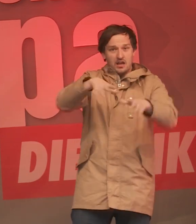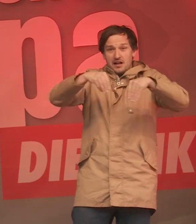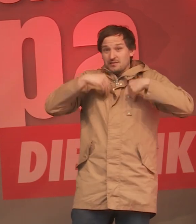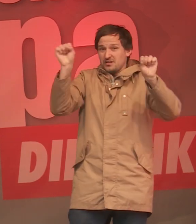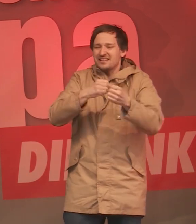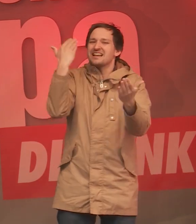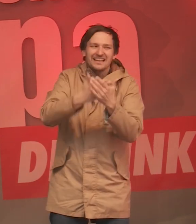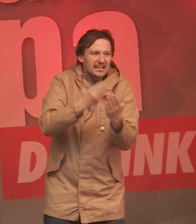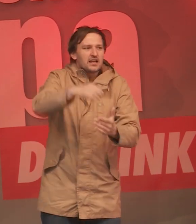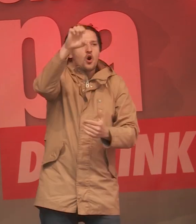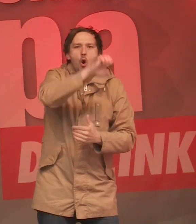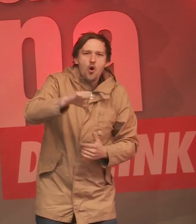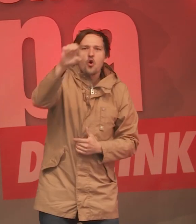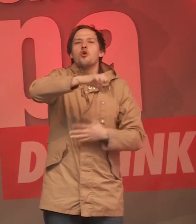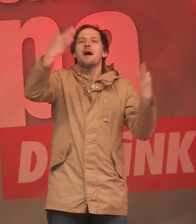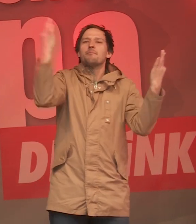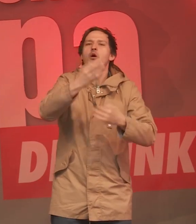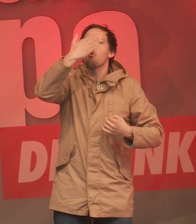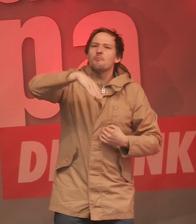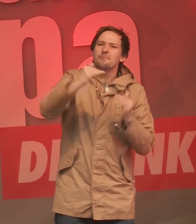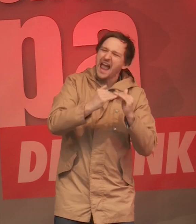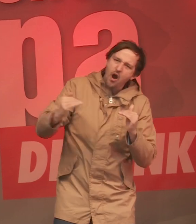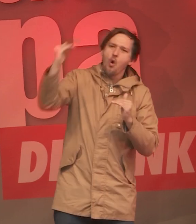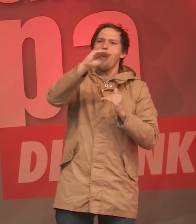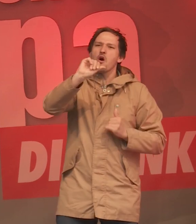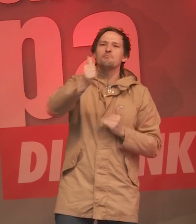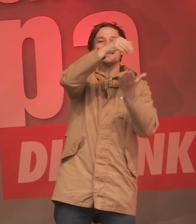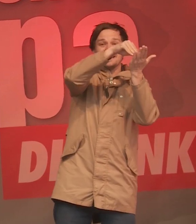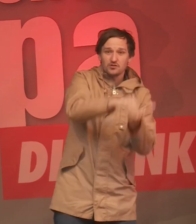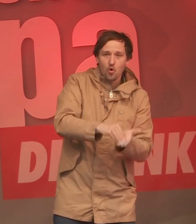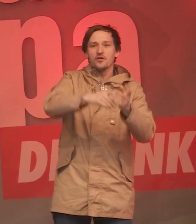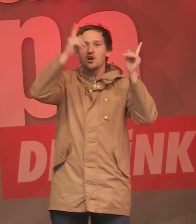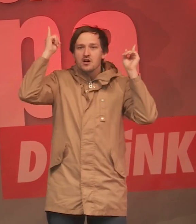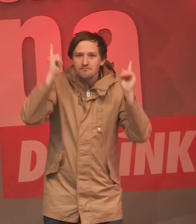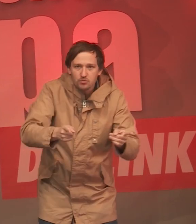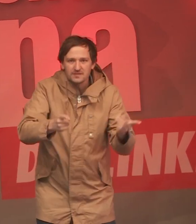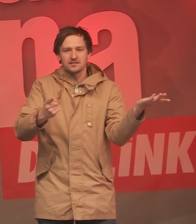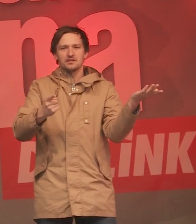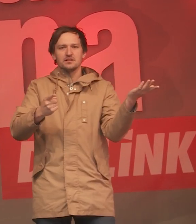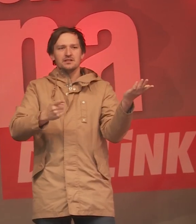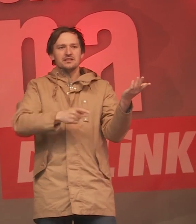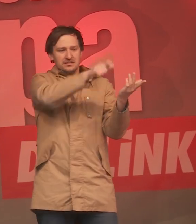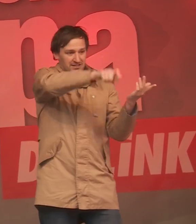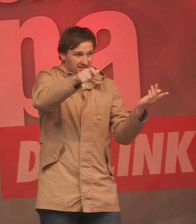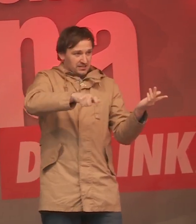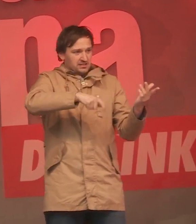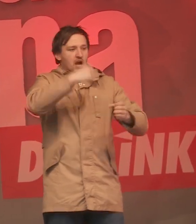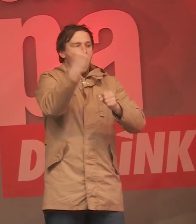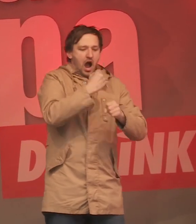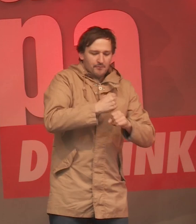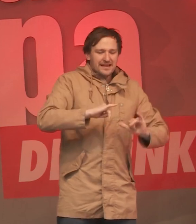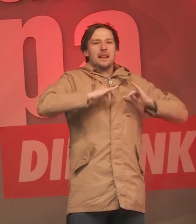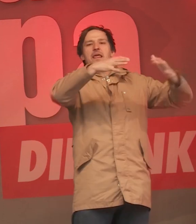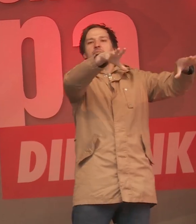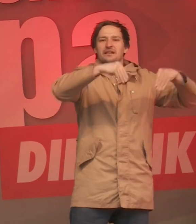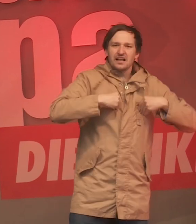höhere Mindestlöhne. Es muss das Prinzip gelten, jeder muss von seiner Arbeit leben können und